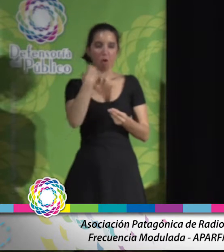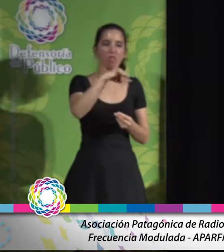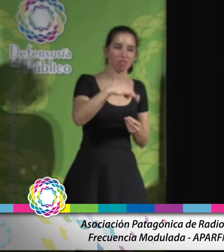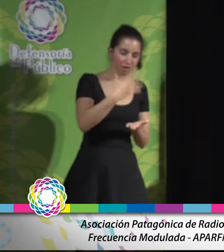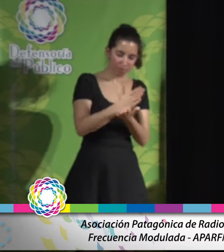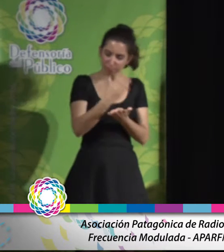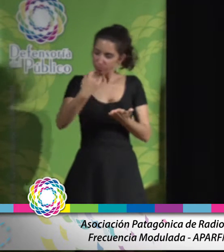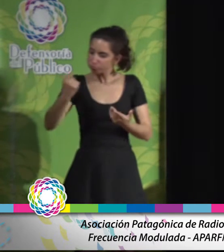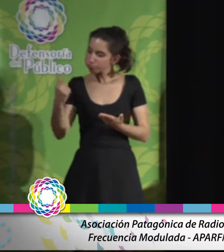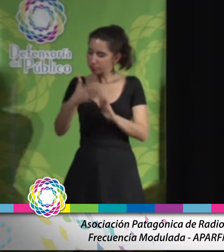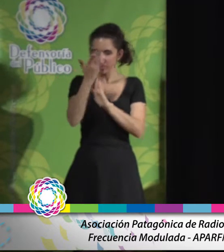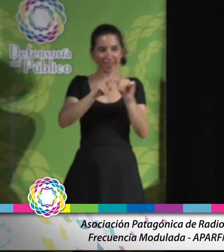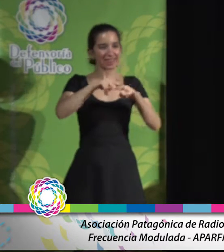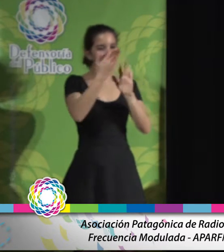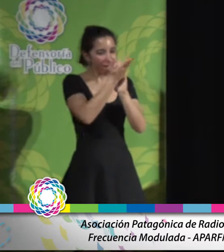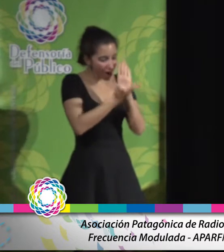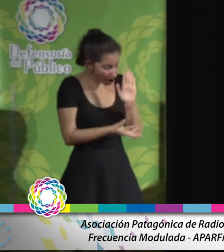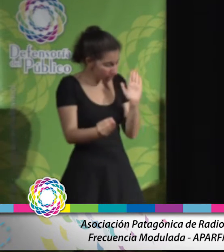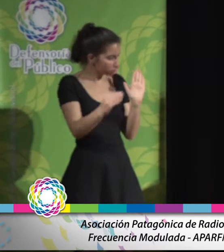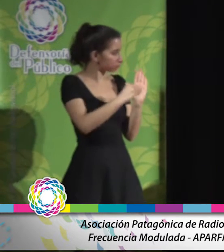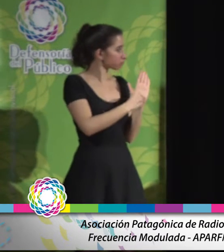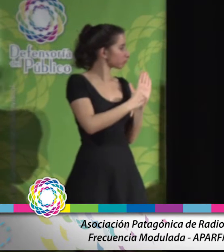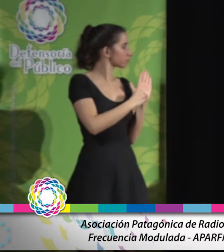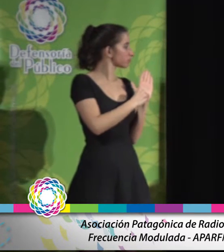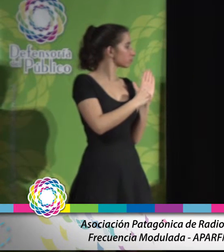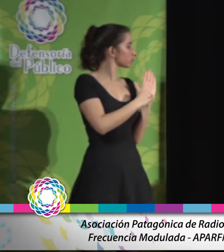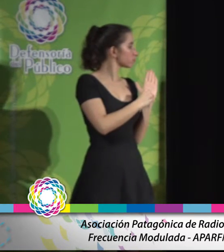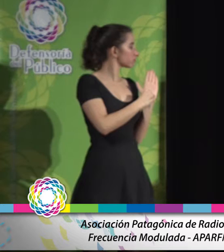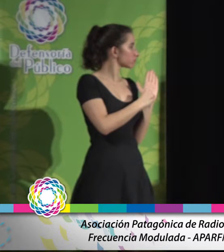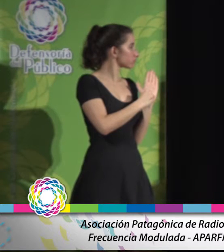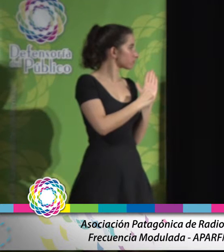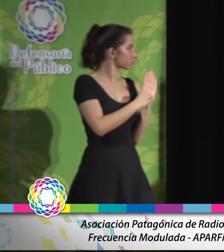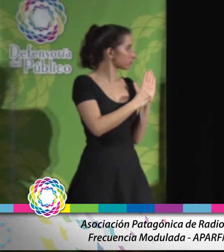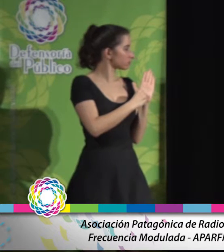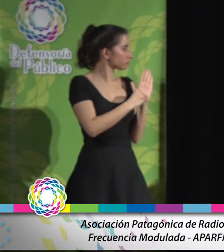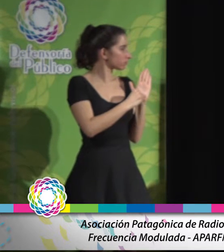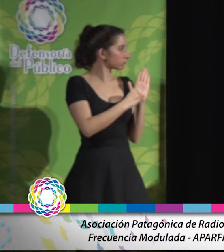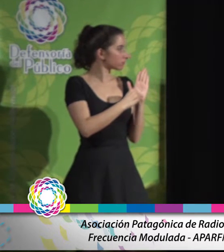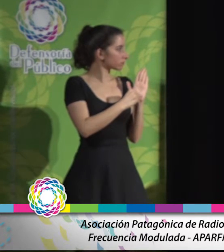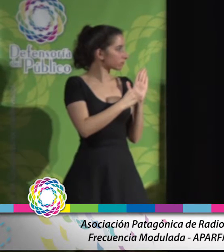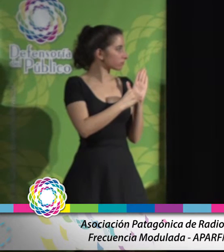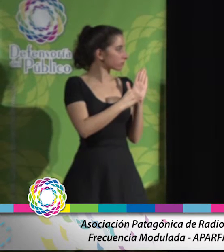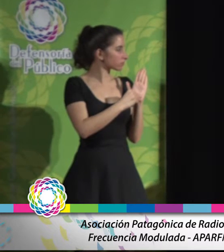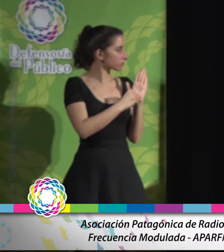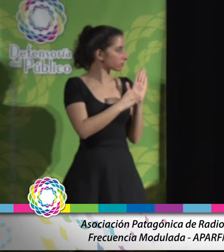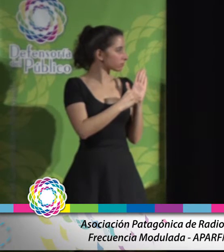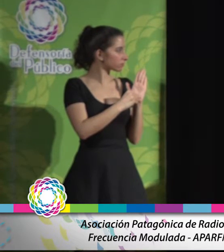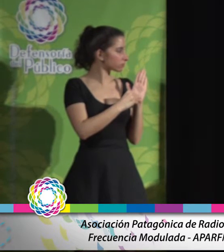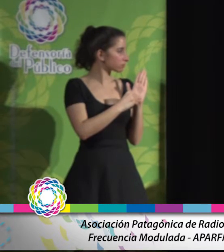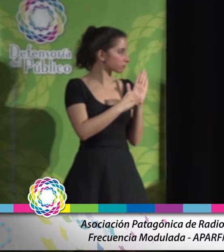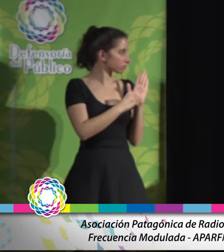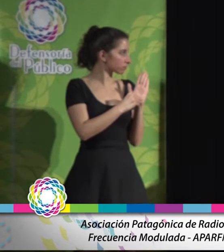y las normas técnicas que nos contienen. Nada más que la obligación, nada más que precisamente